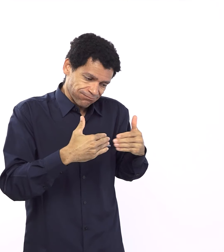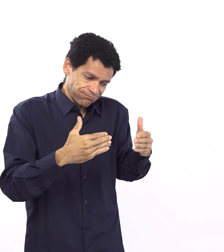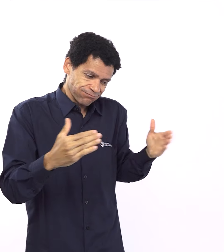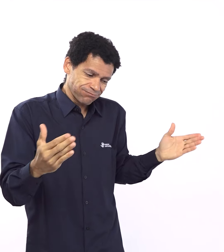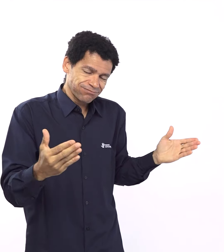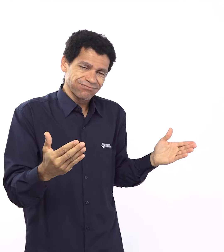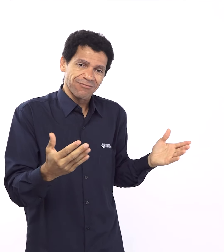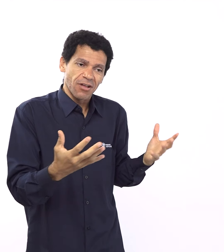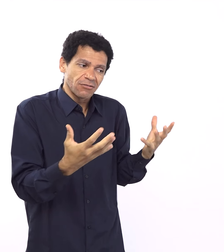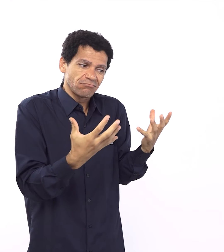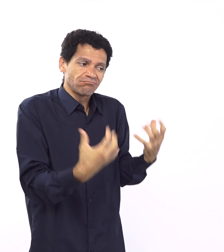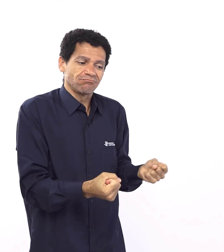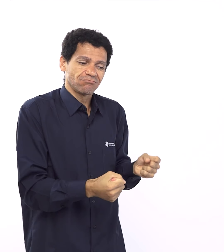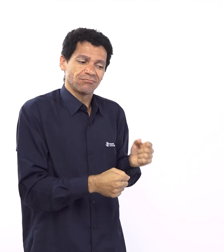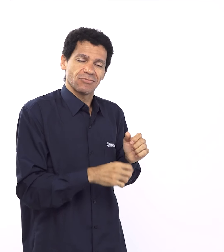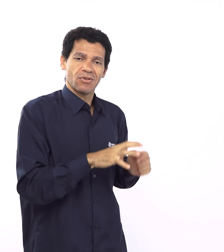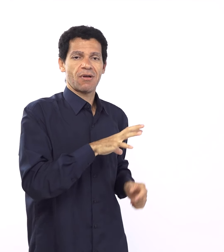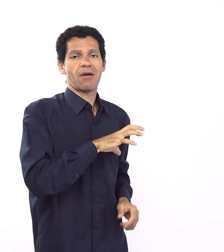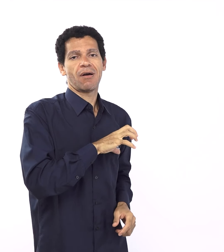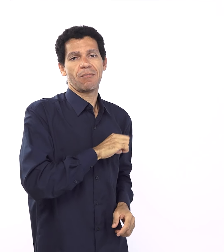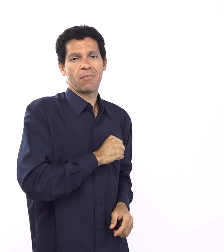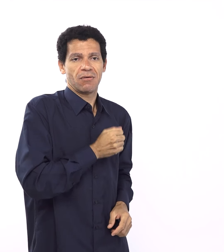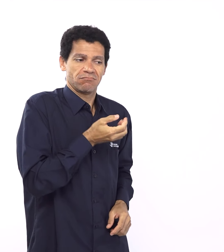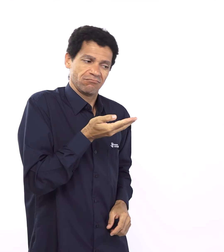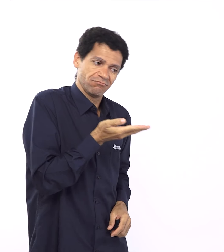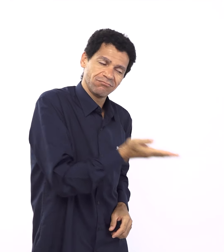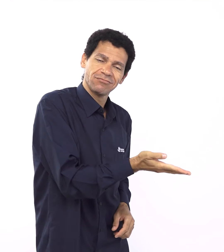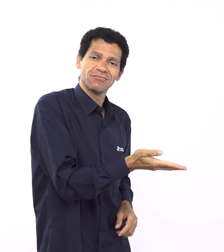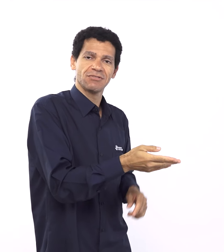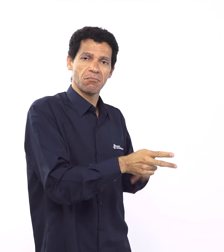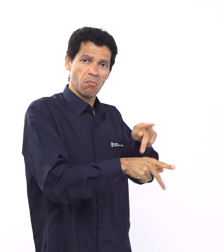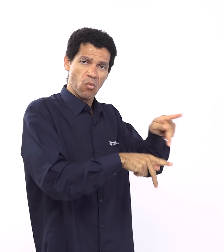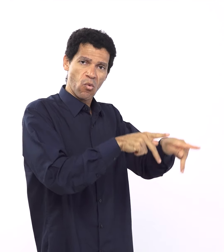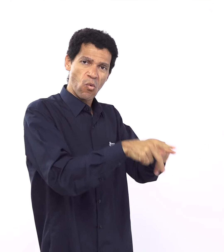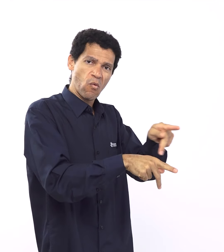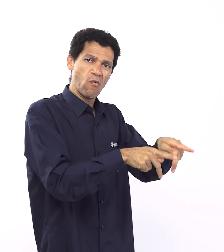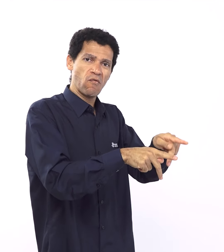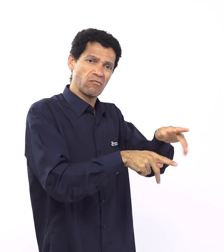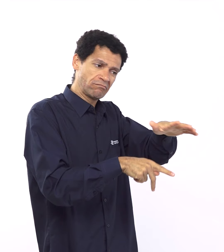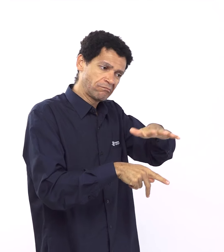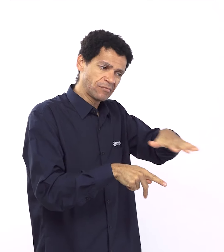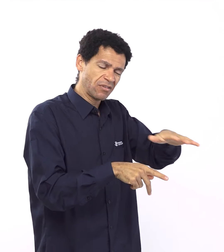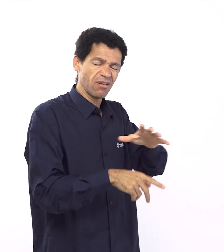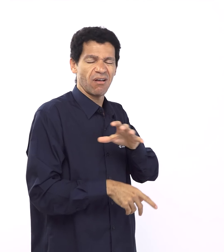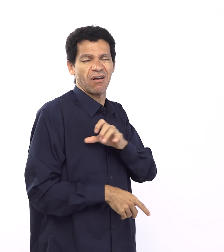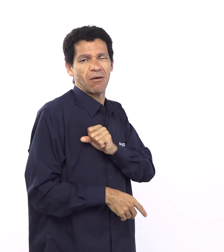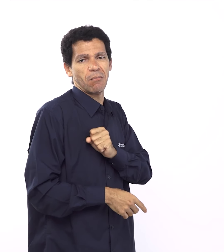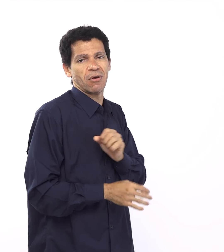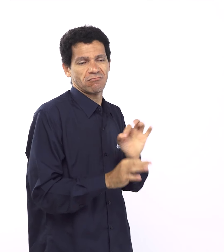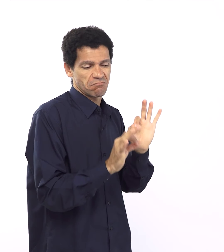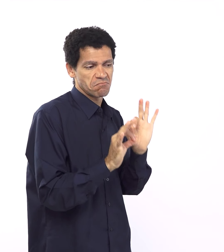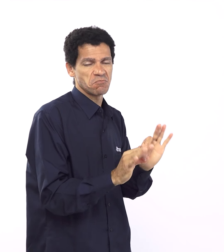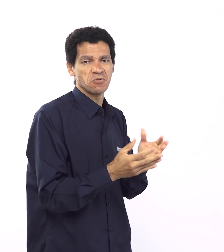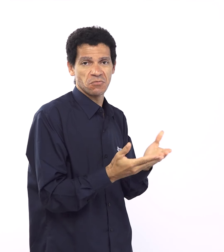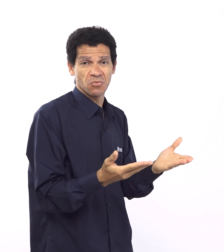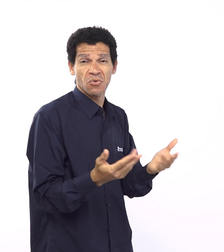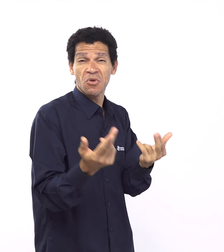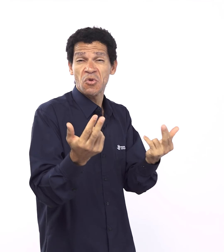bem intensa, que é colocando a vida dele, se isso fosse possível, né? Em jogo, né? Uma das coisas também que eu acho